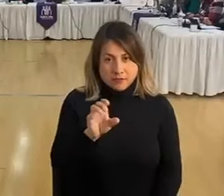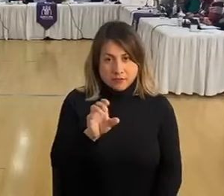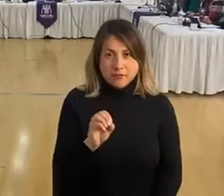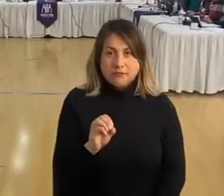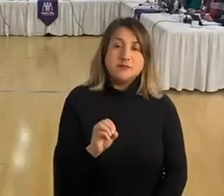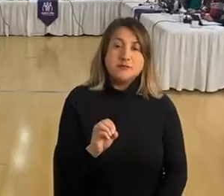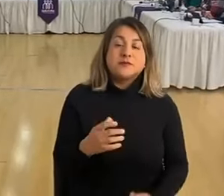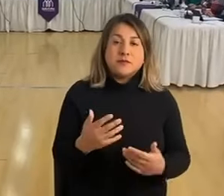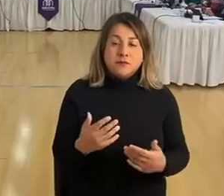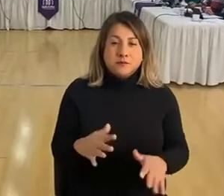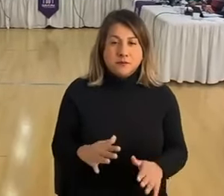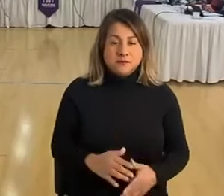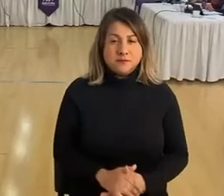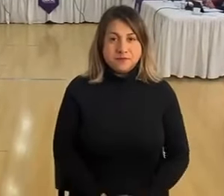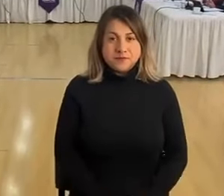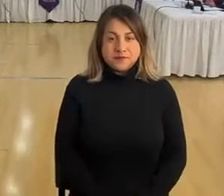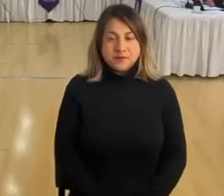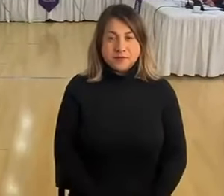Parecido, Eduardo,